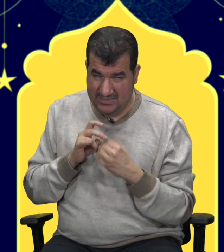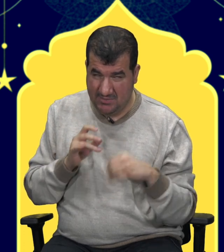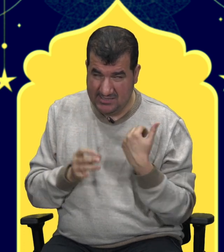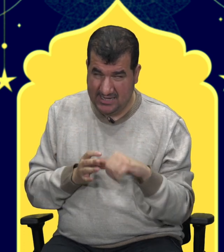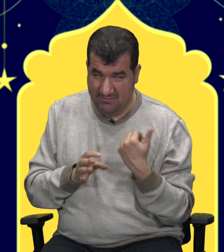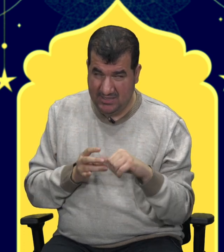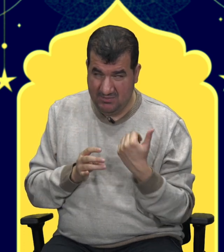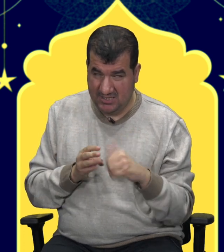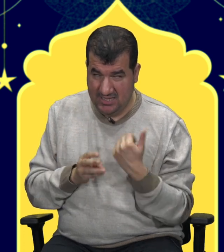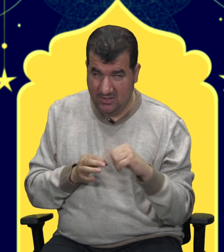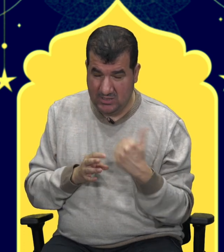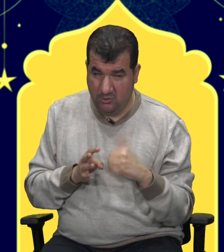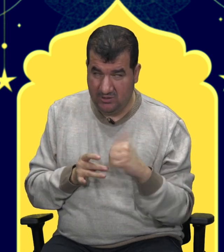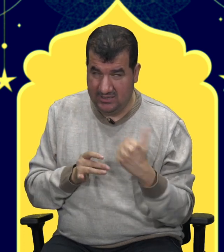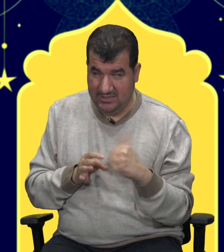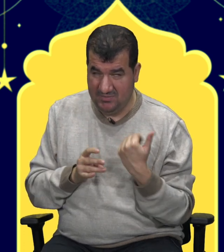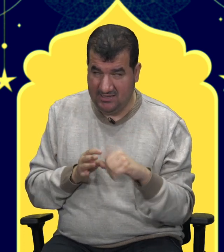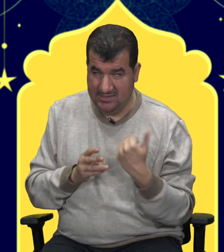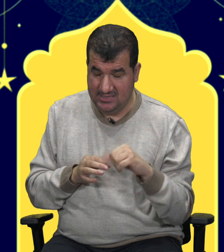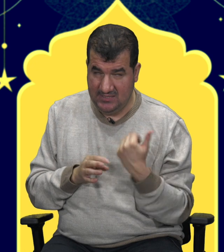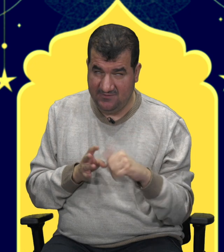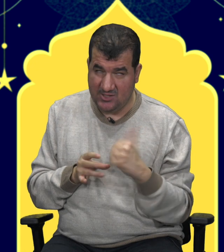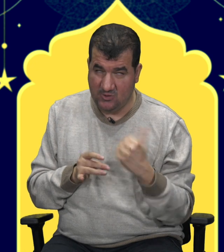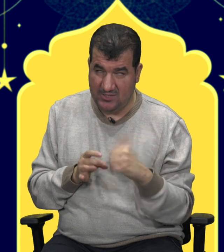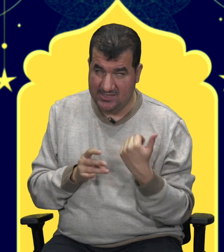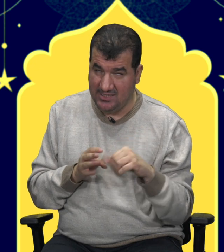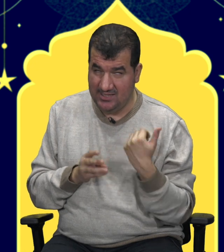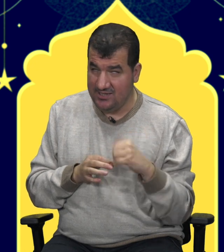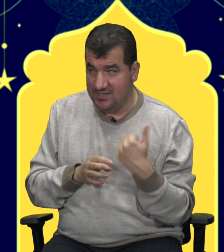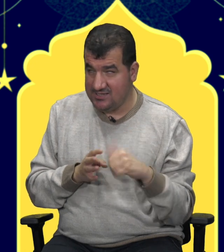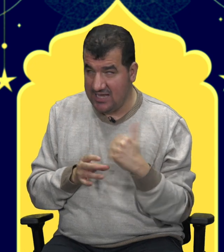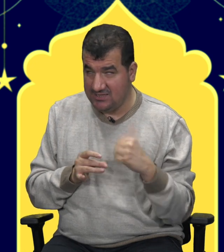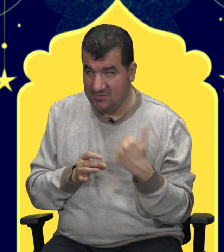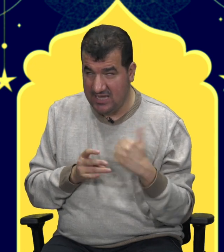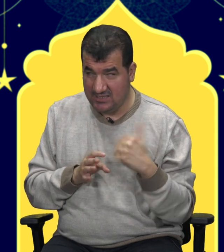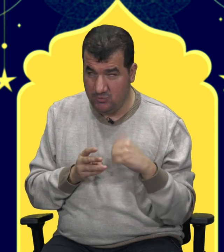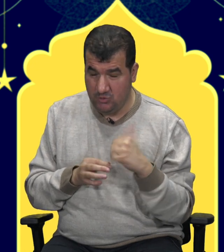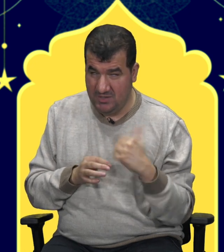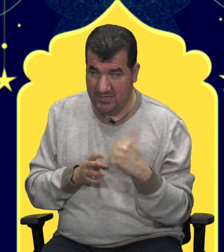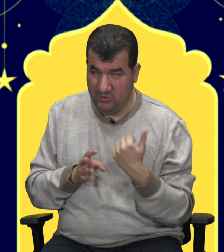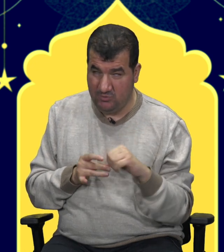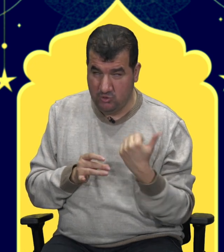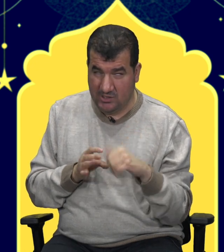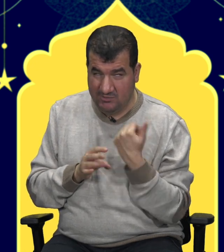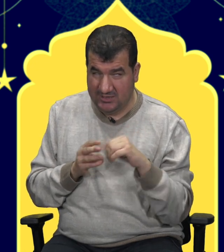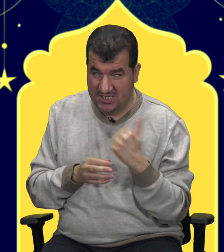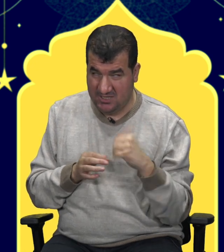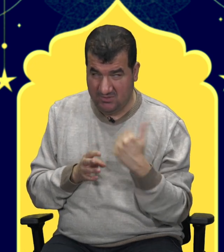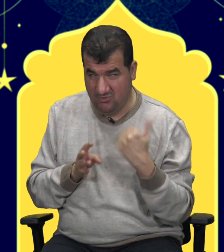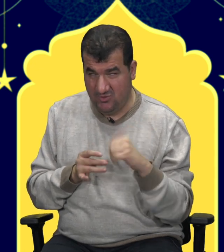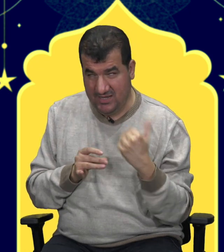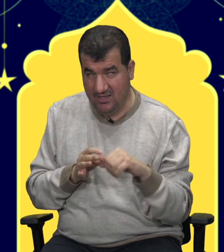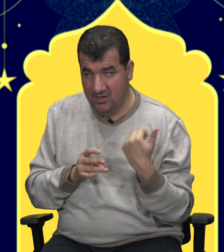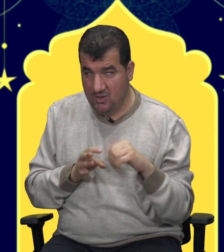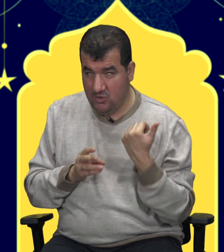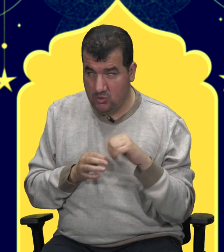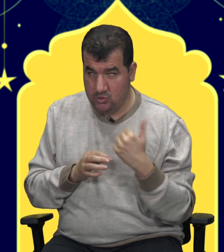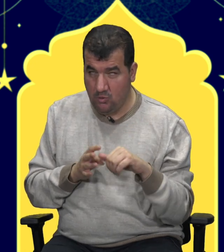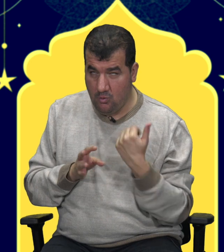Ramazan ayının benim için en güzel yönlerinden bir tanesi iftar sonrası. Salkım salkım üzüm yemek böyle buzdolabından çıkmış böyle. Soğuk